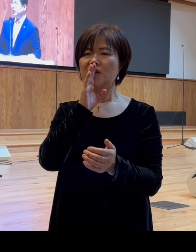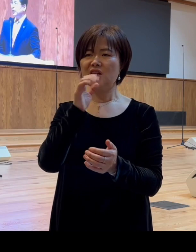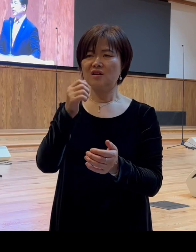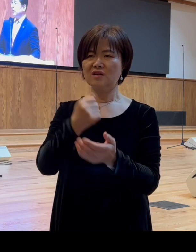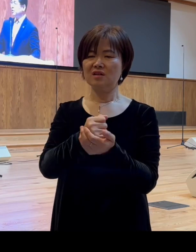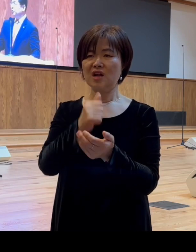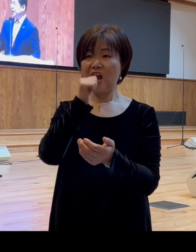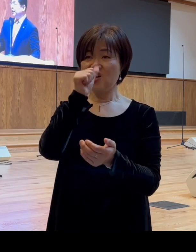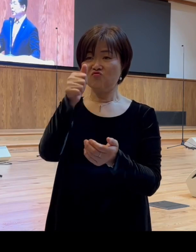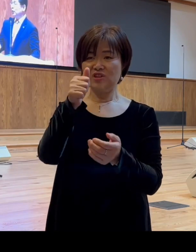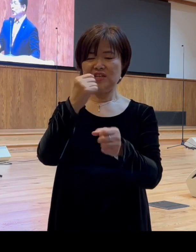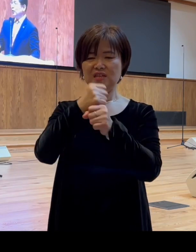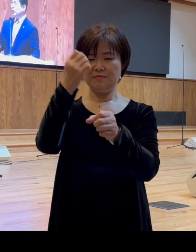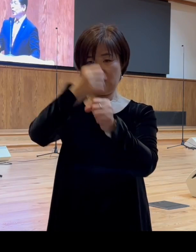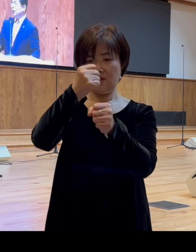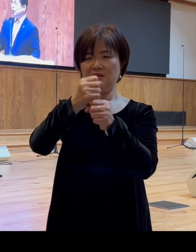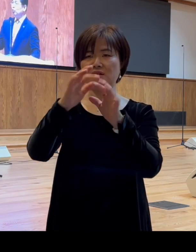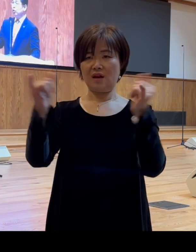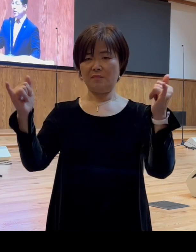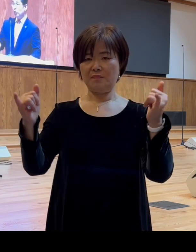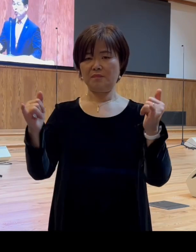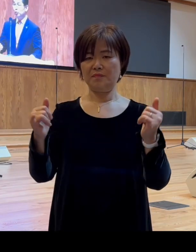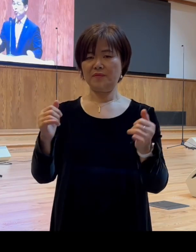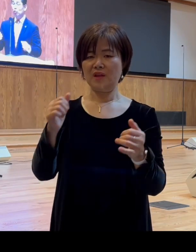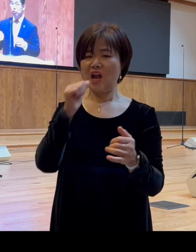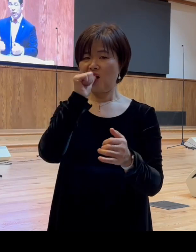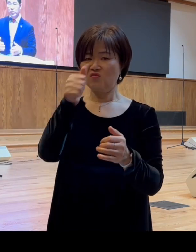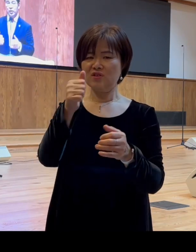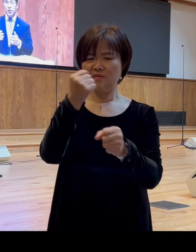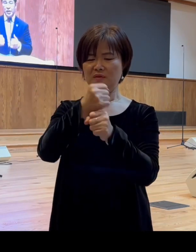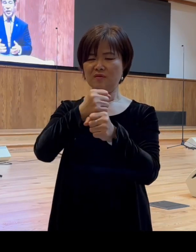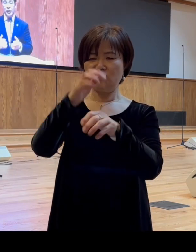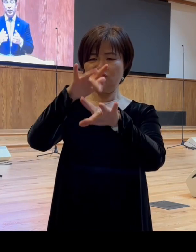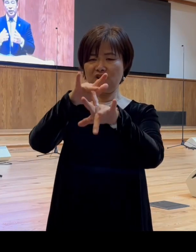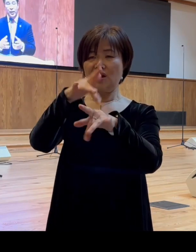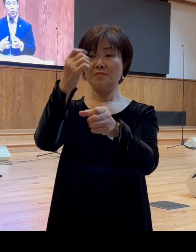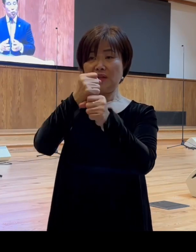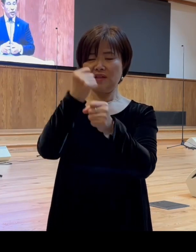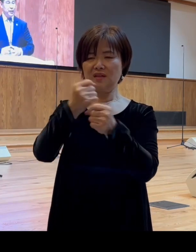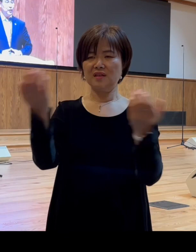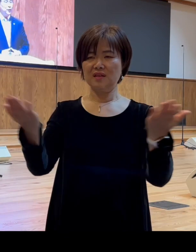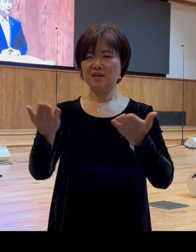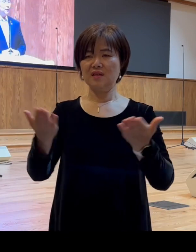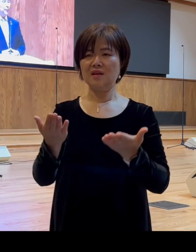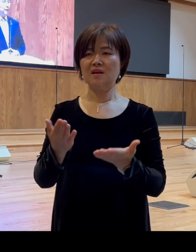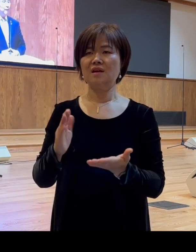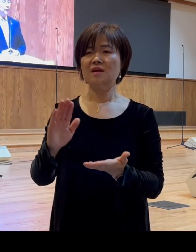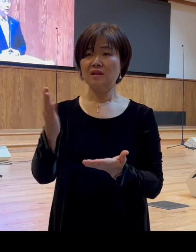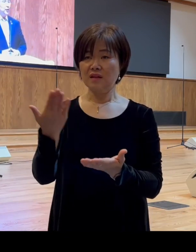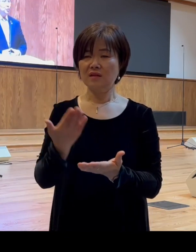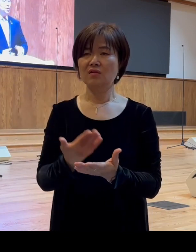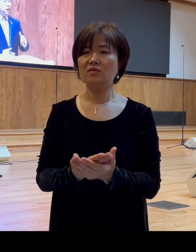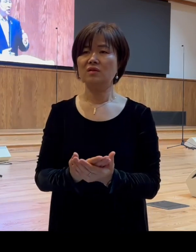말씀드린 대로 그럼 구리세공업은 우상을 제작하는 일에 종사했던 그럼 그 당시에